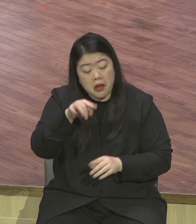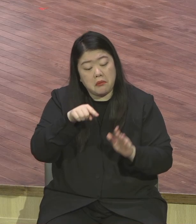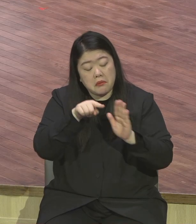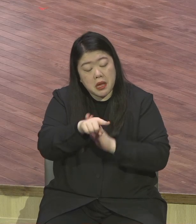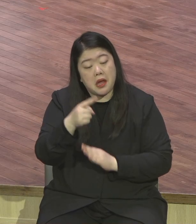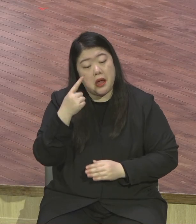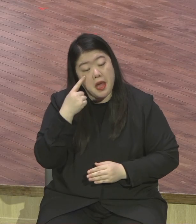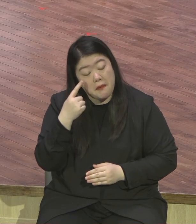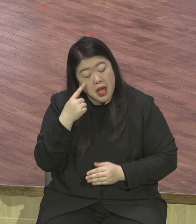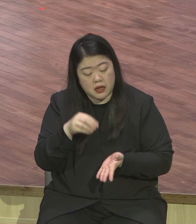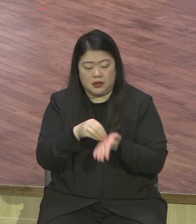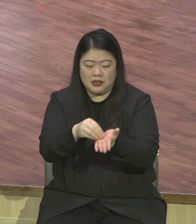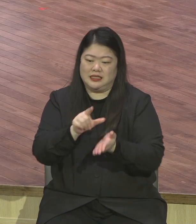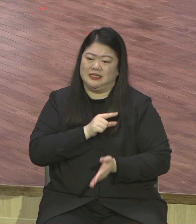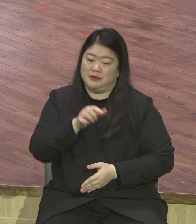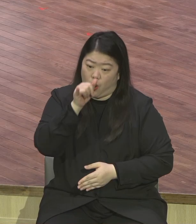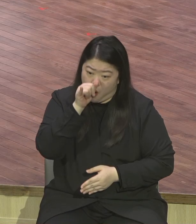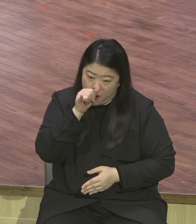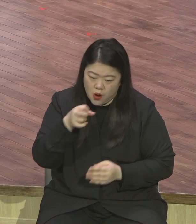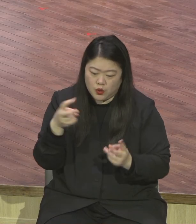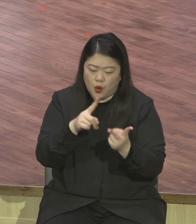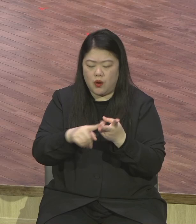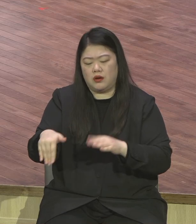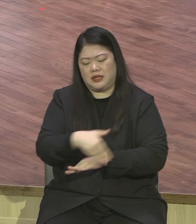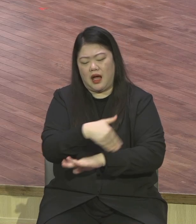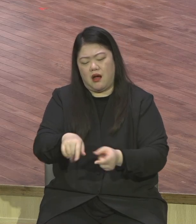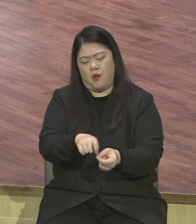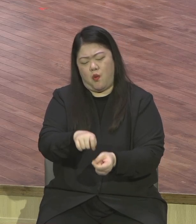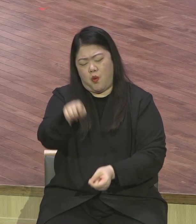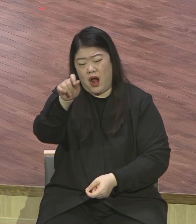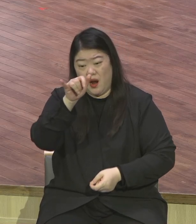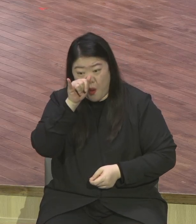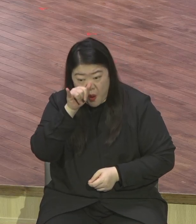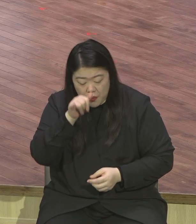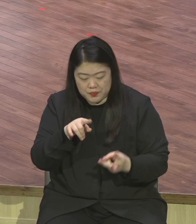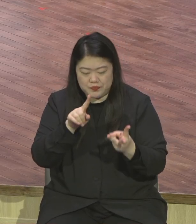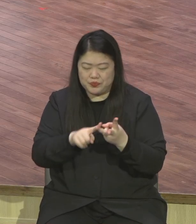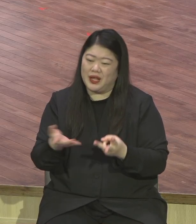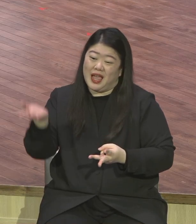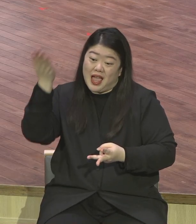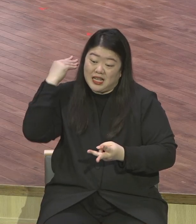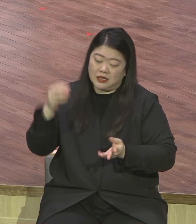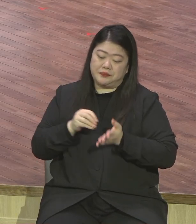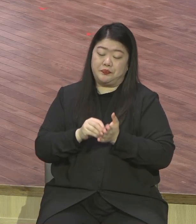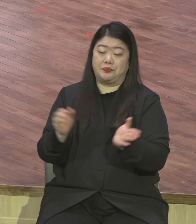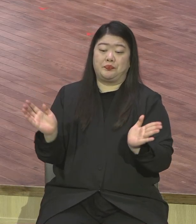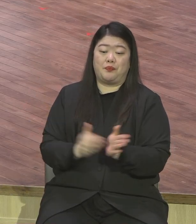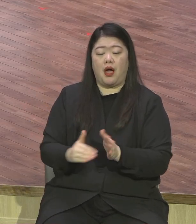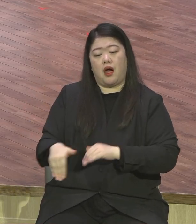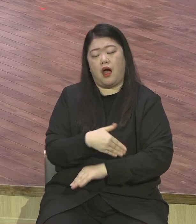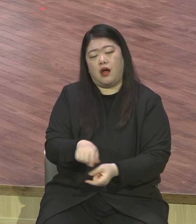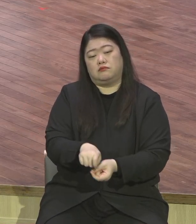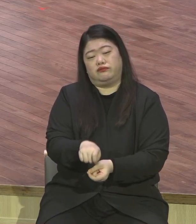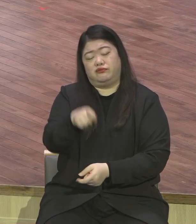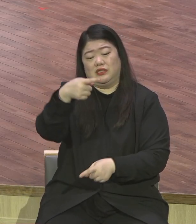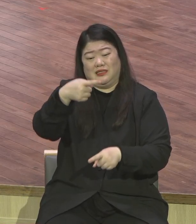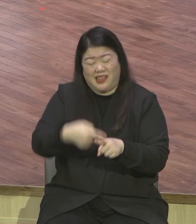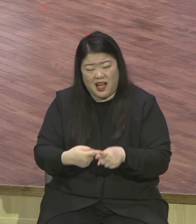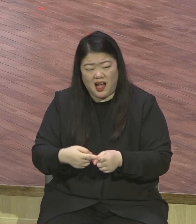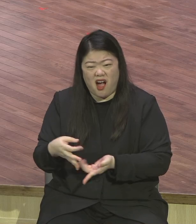또 교회를 오랫동안 짓다 보니까 교회 건축 때문에 시험들고 부담스러워서 떠나는 사람도 많고